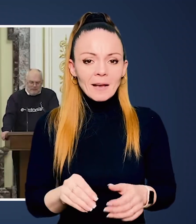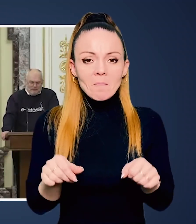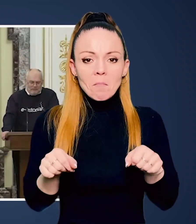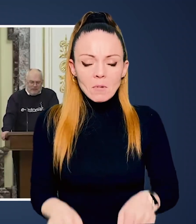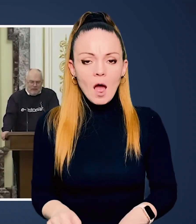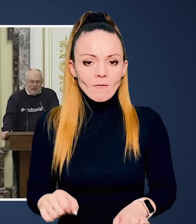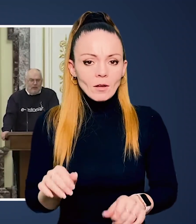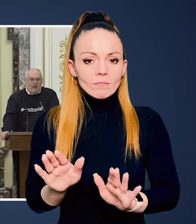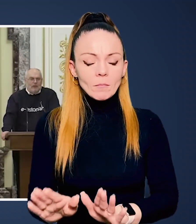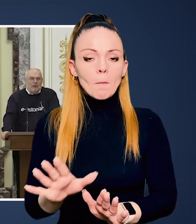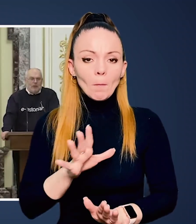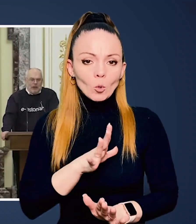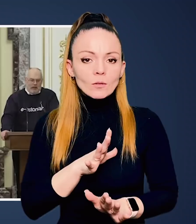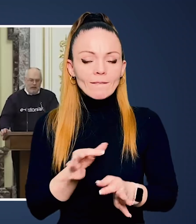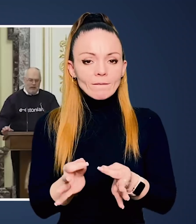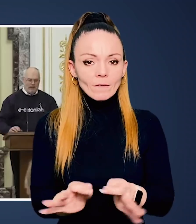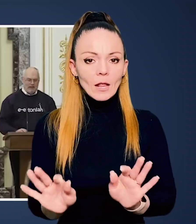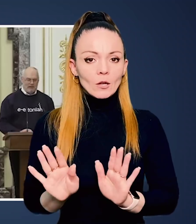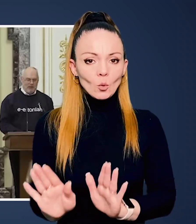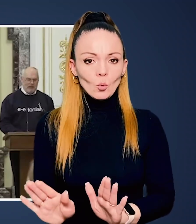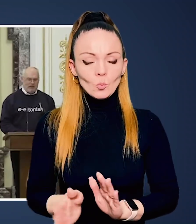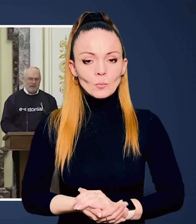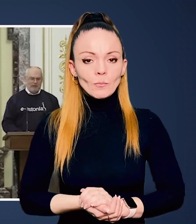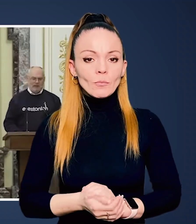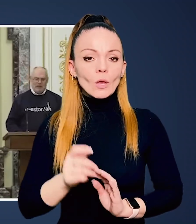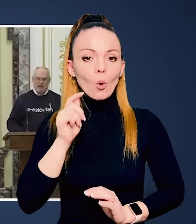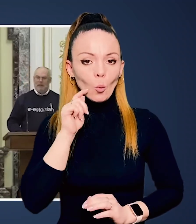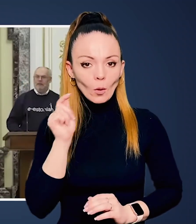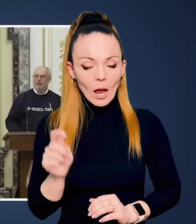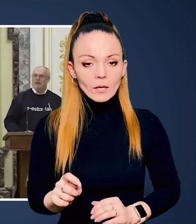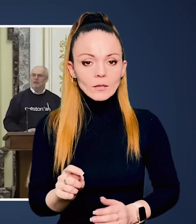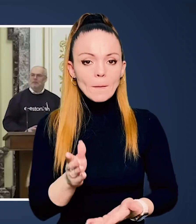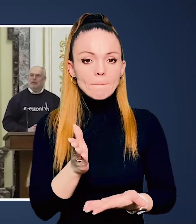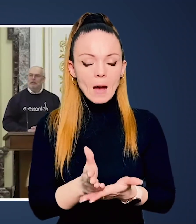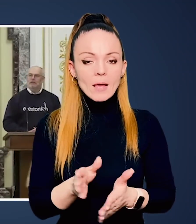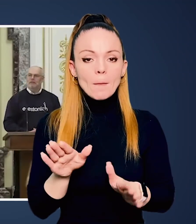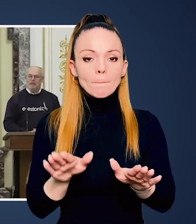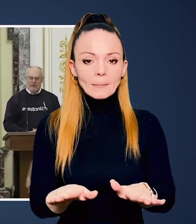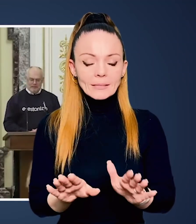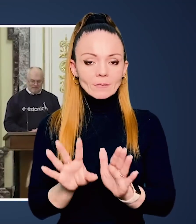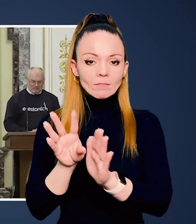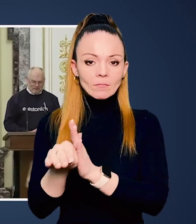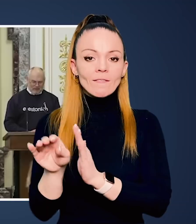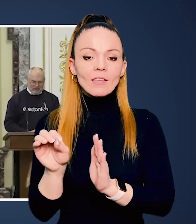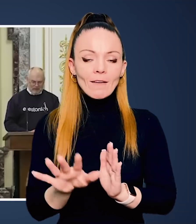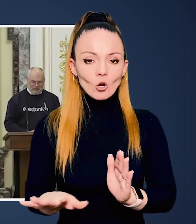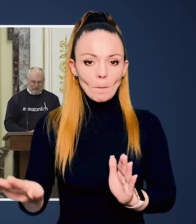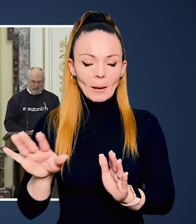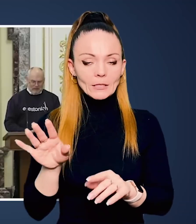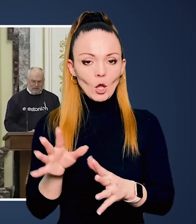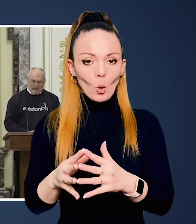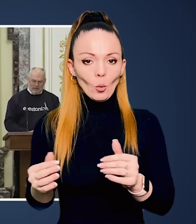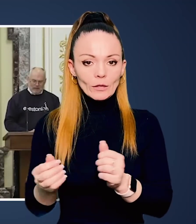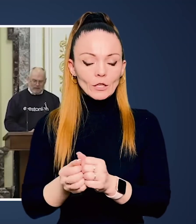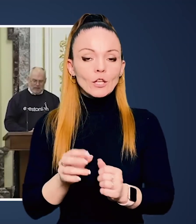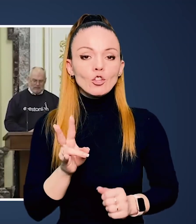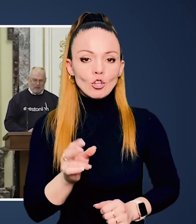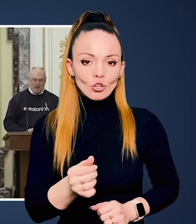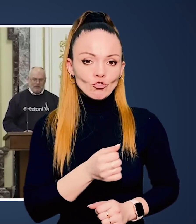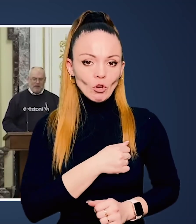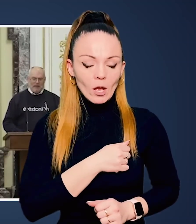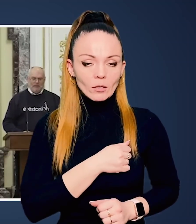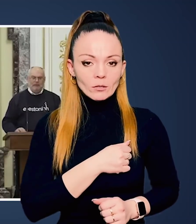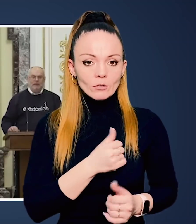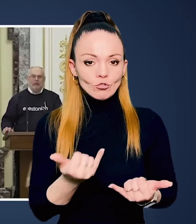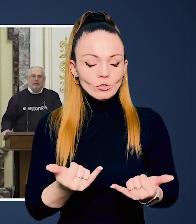і має усяке право бути вільною. Україна має місце належне в